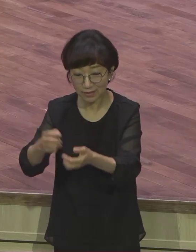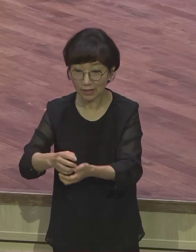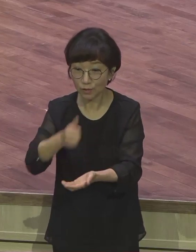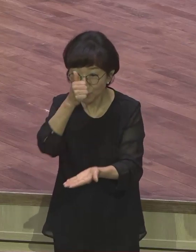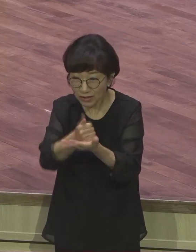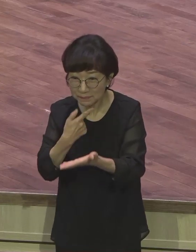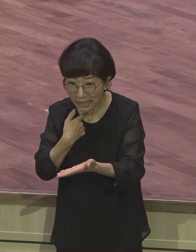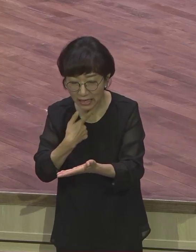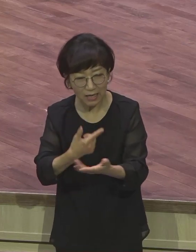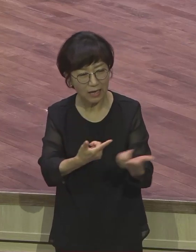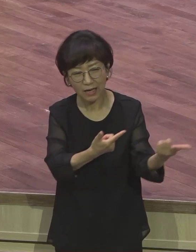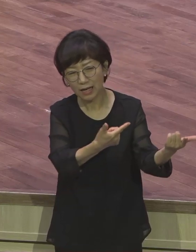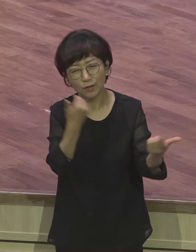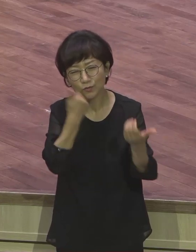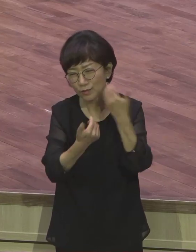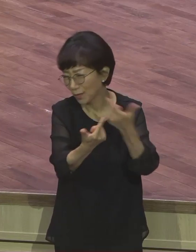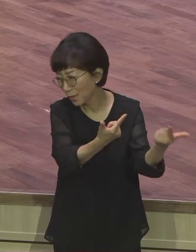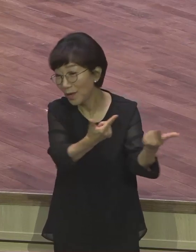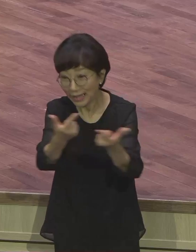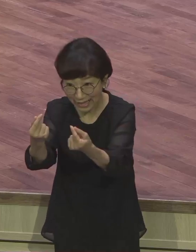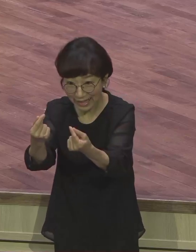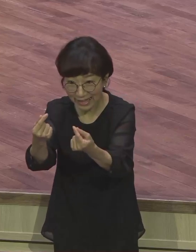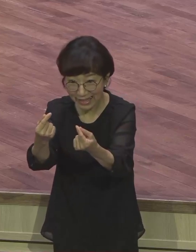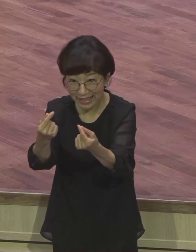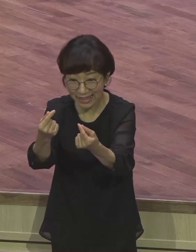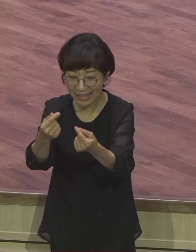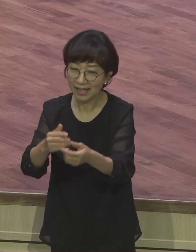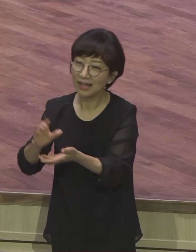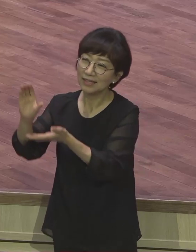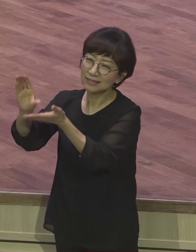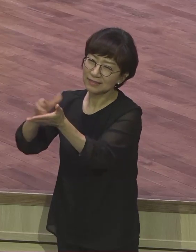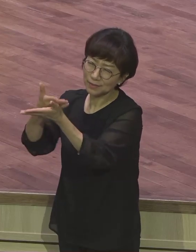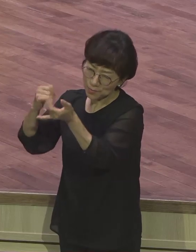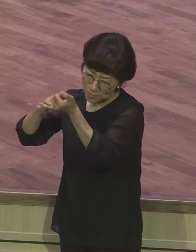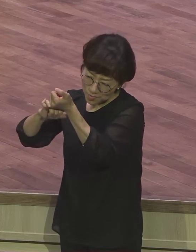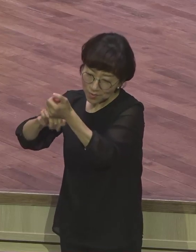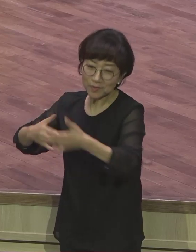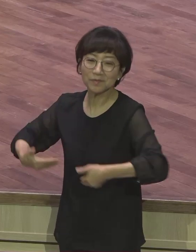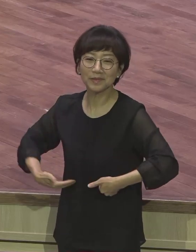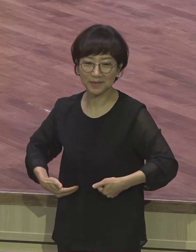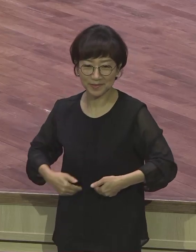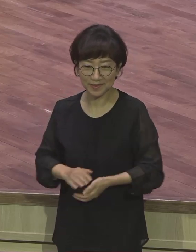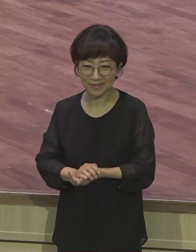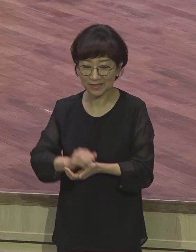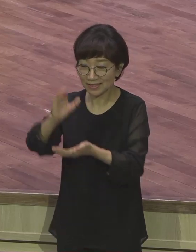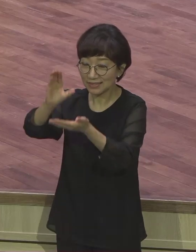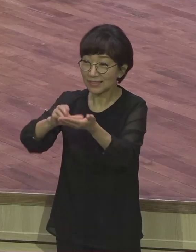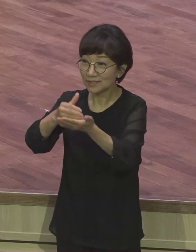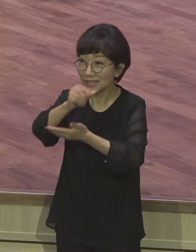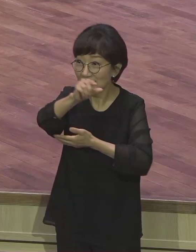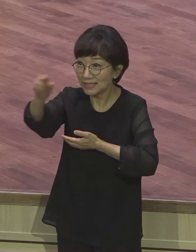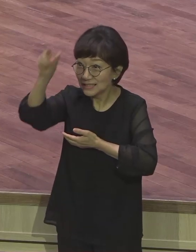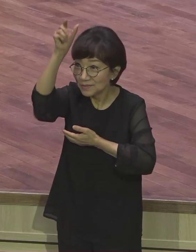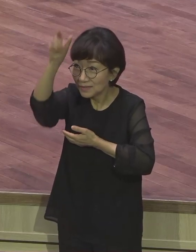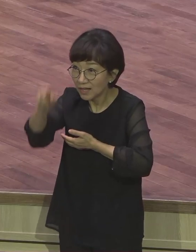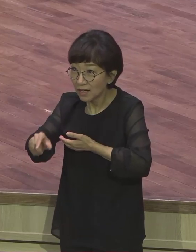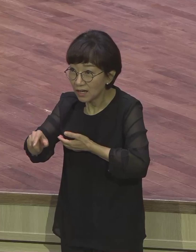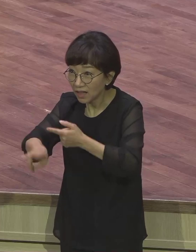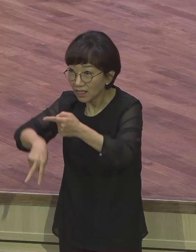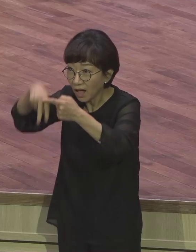그래서 예수가 필요한 것입니다. 그래서 예수님 십자가 지신 것입니다. 그 믿는 자는 넉넉히 이기는